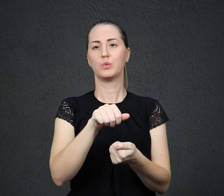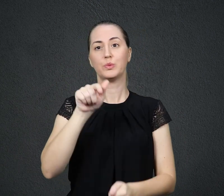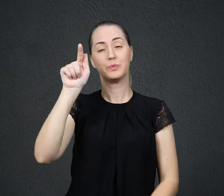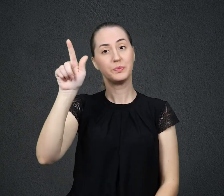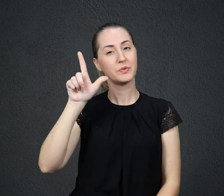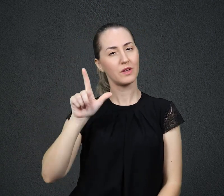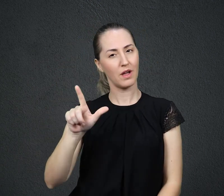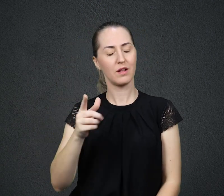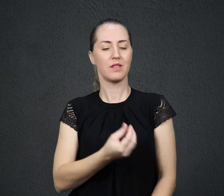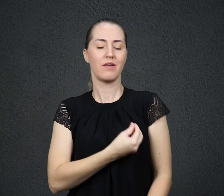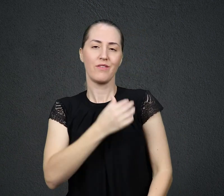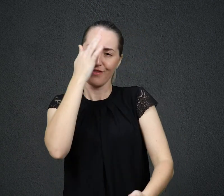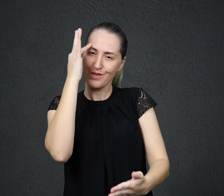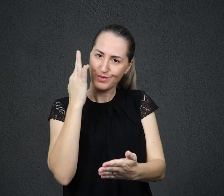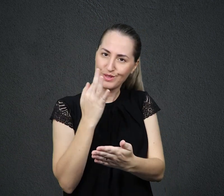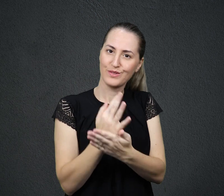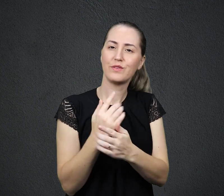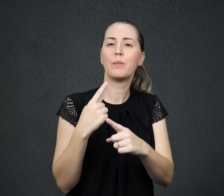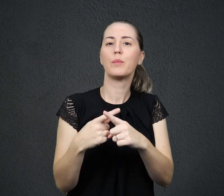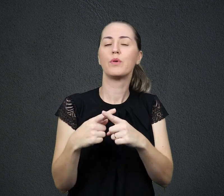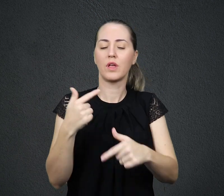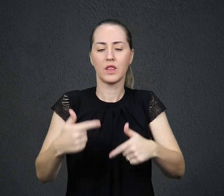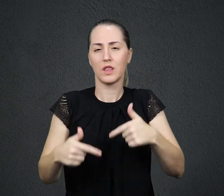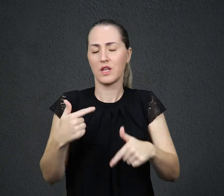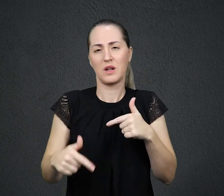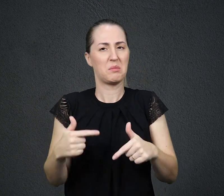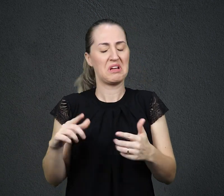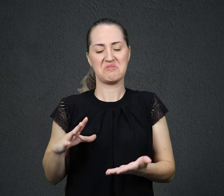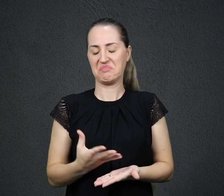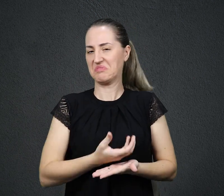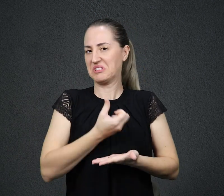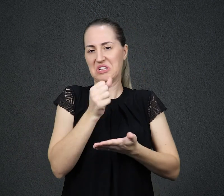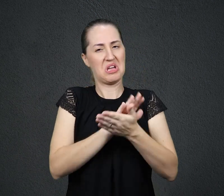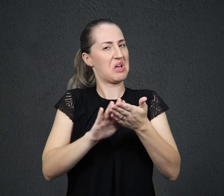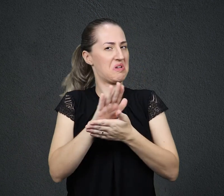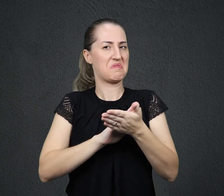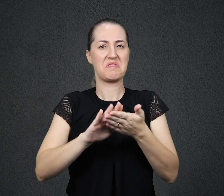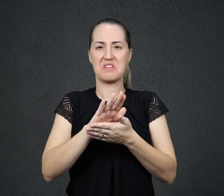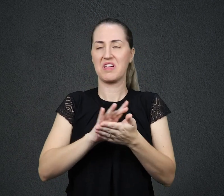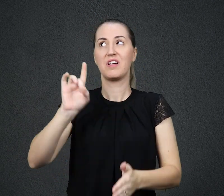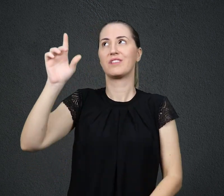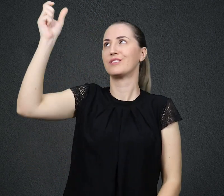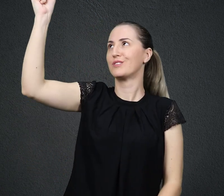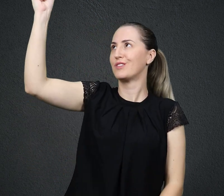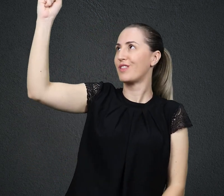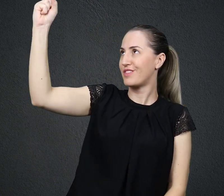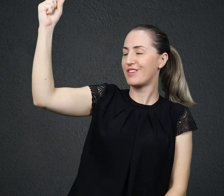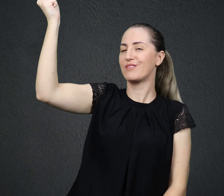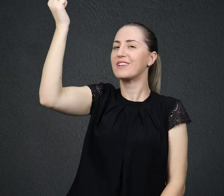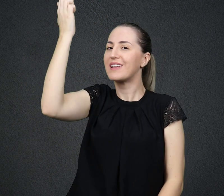porque nossas obras não podem fazer nada por nós, somente a graça de Deus. Já em Hebreus, a vida